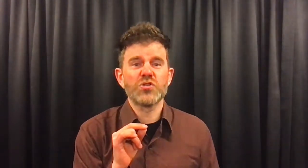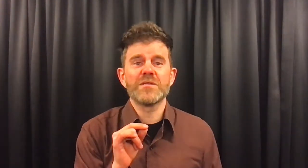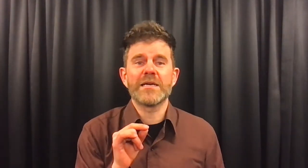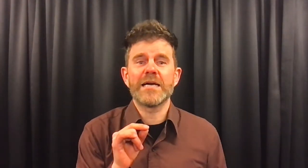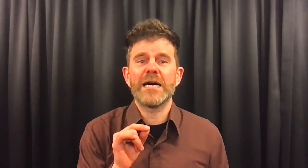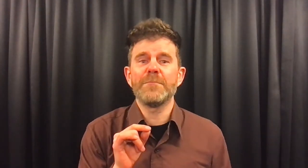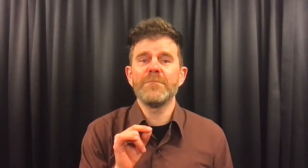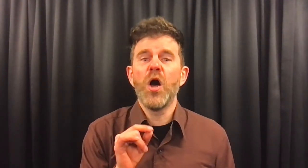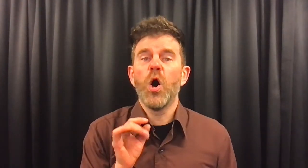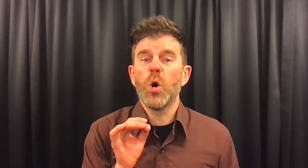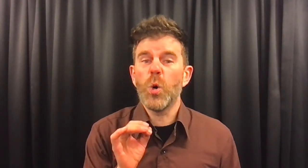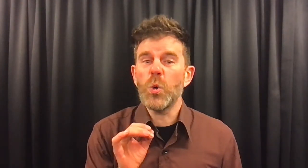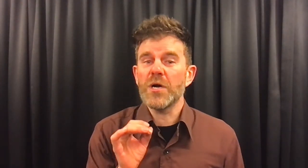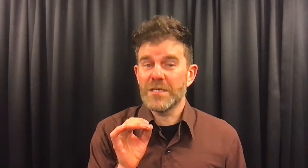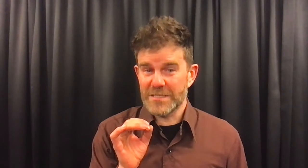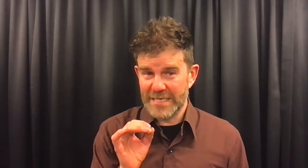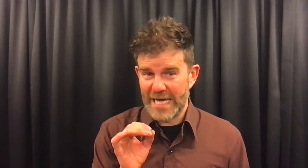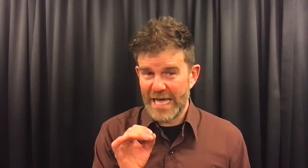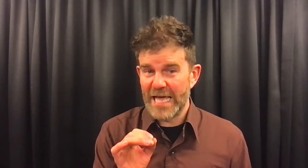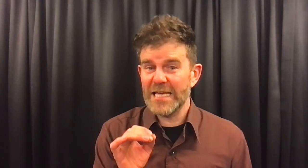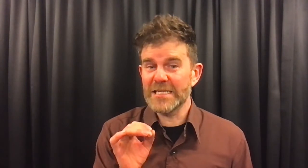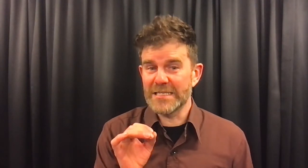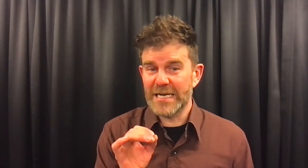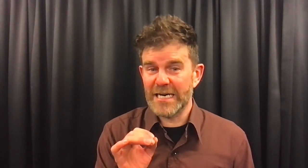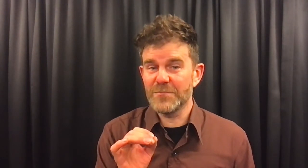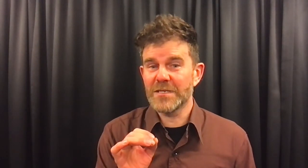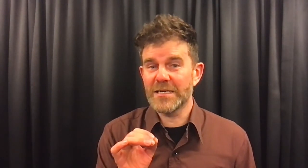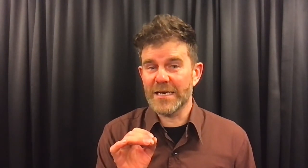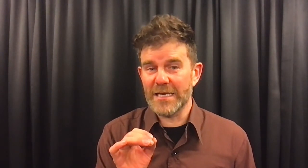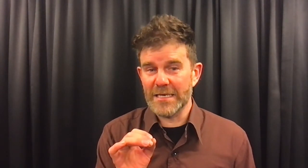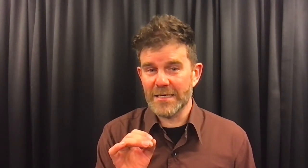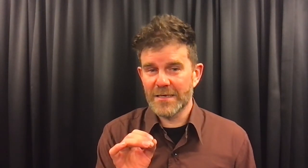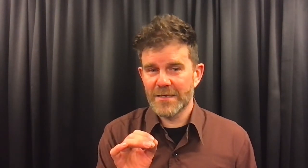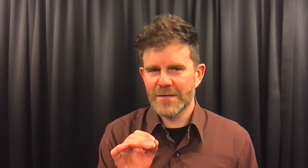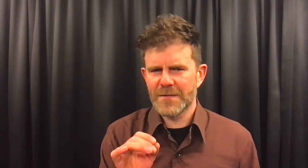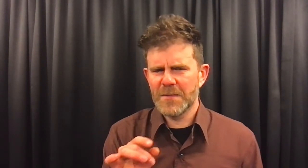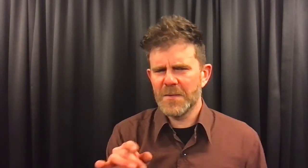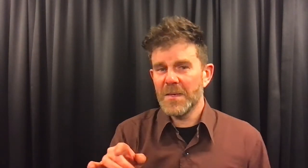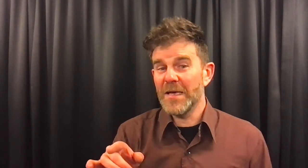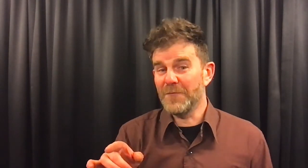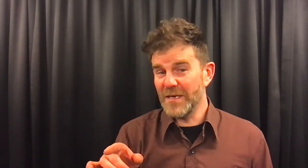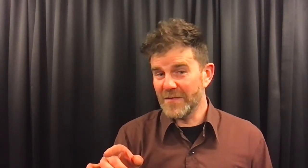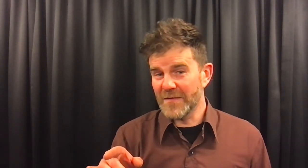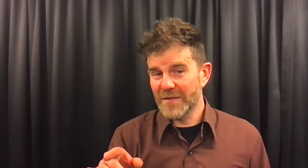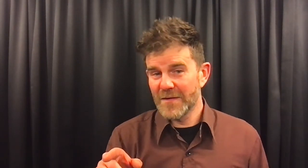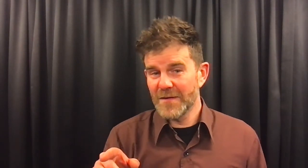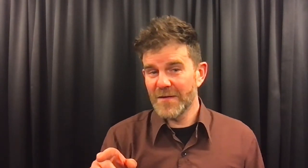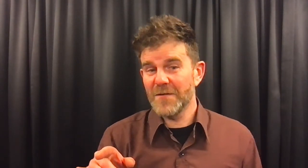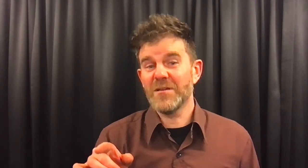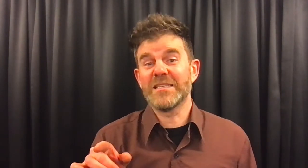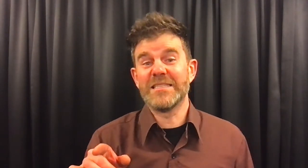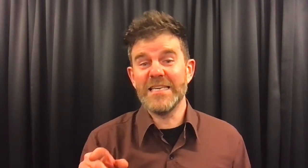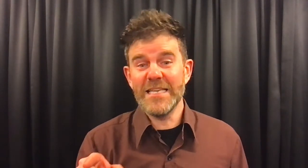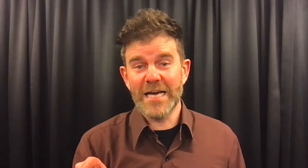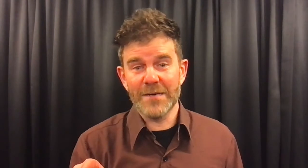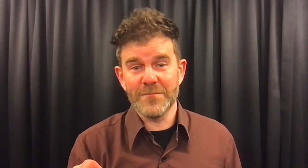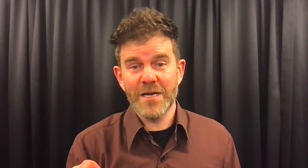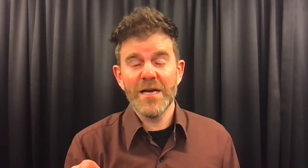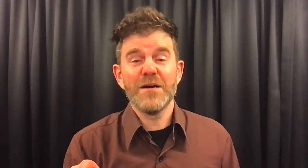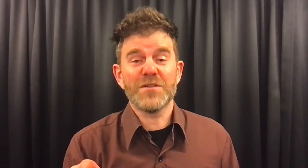zonder naam ook zijn eigen naam gekregen. En weet je, dat het die naam van